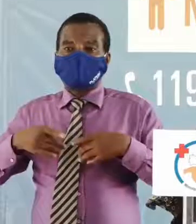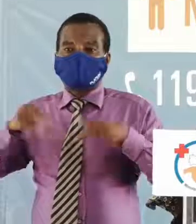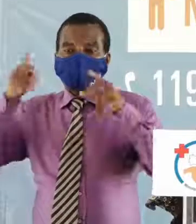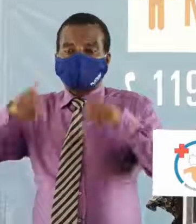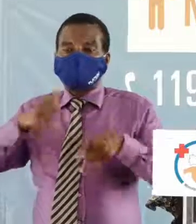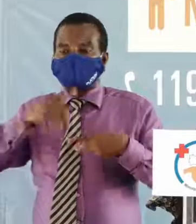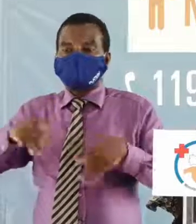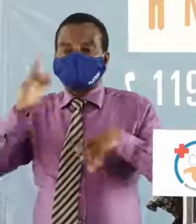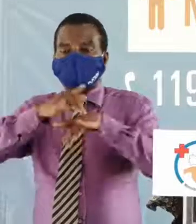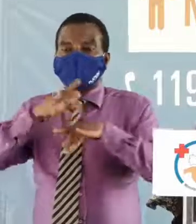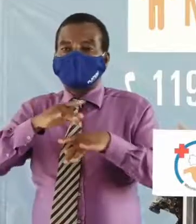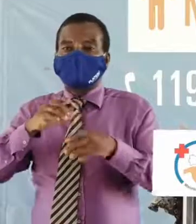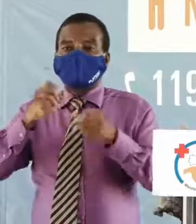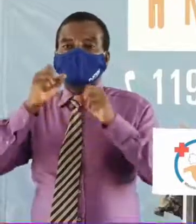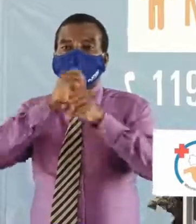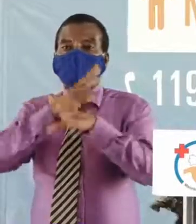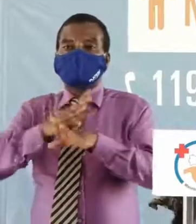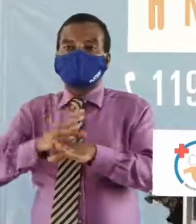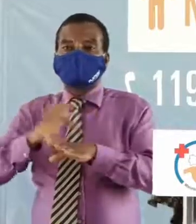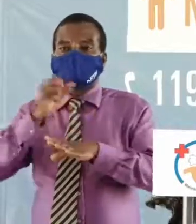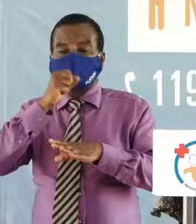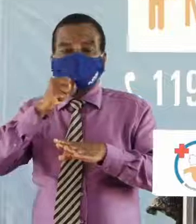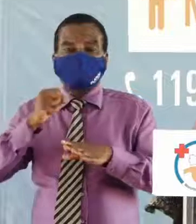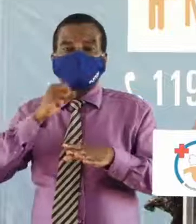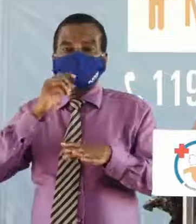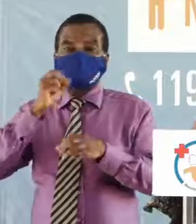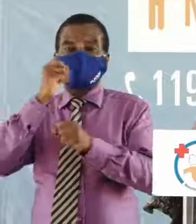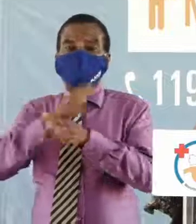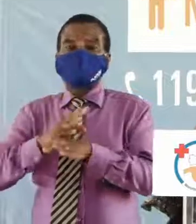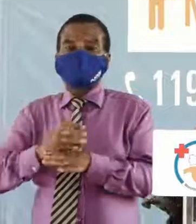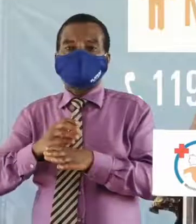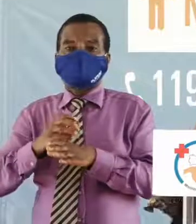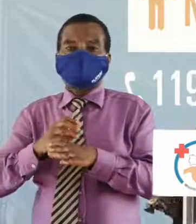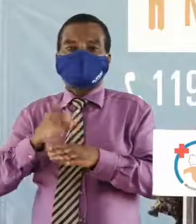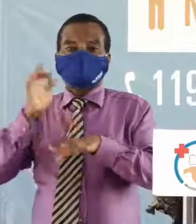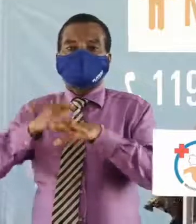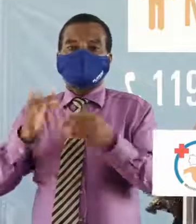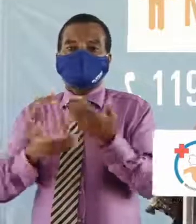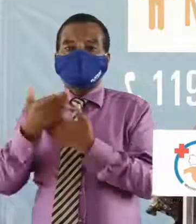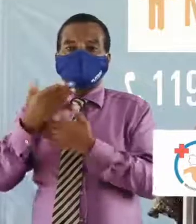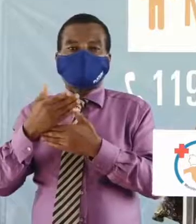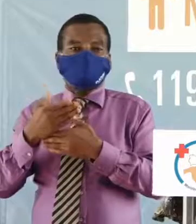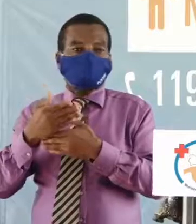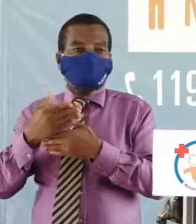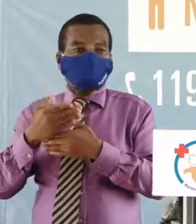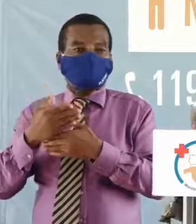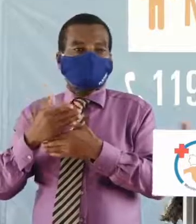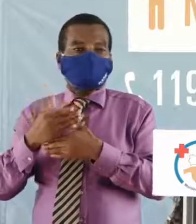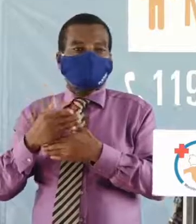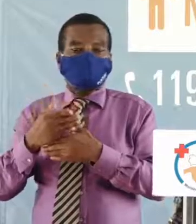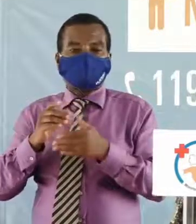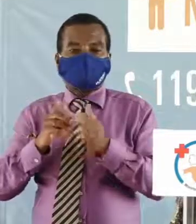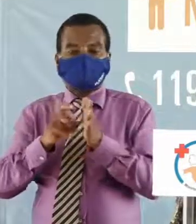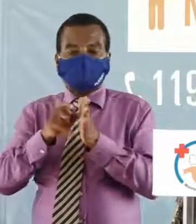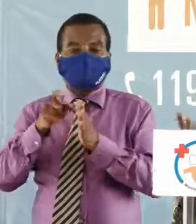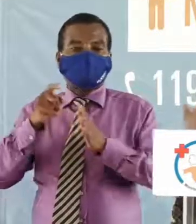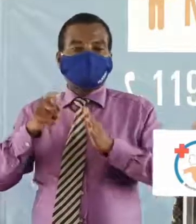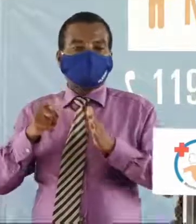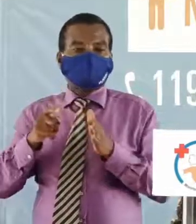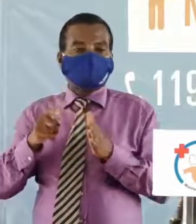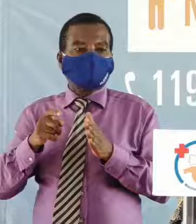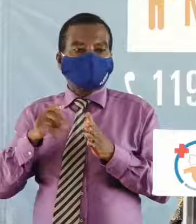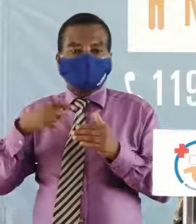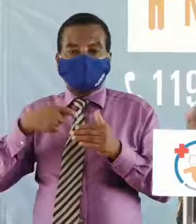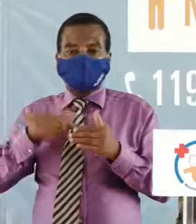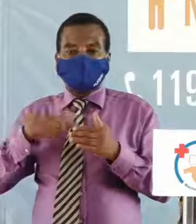déjà je vais dire le pupitre est déjà contaminé par souillé par cette dite sécrétion et